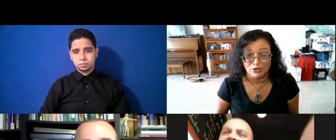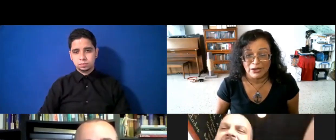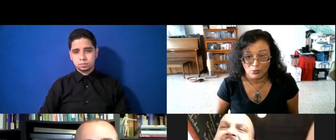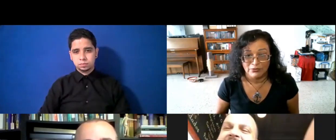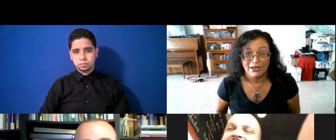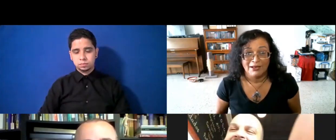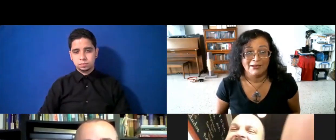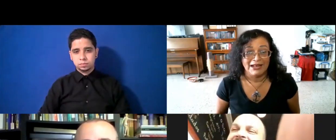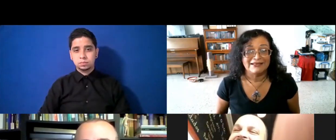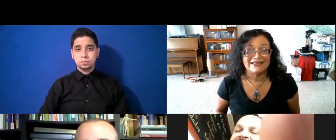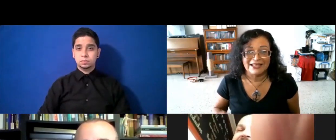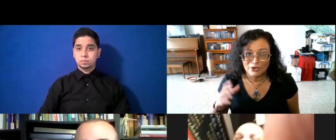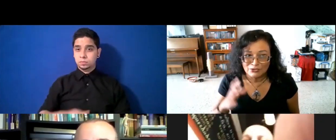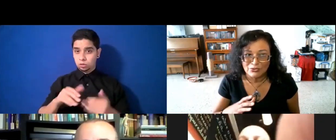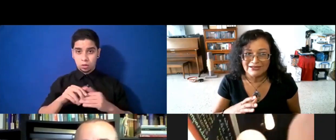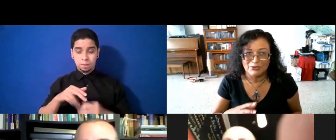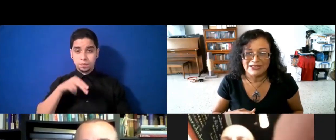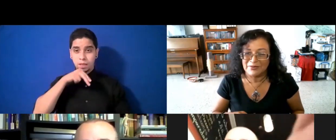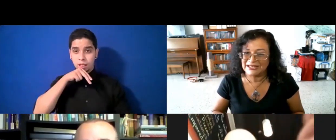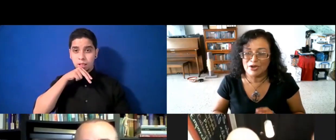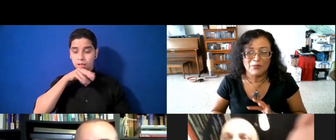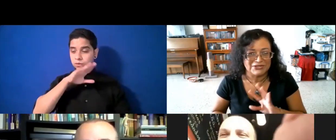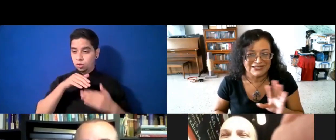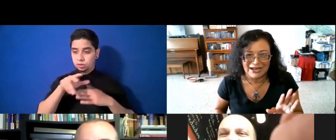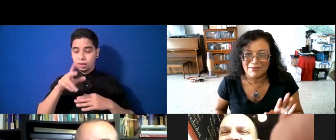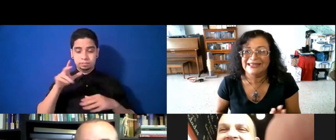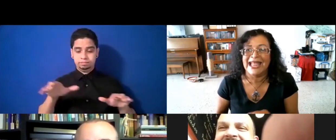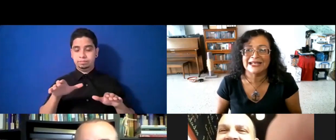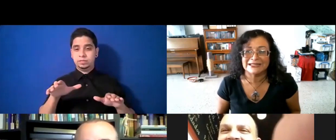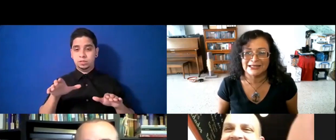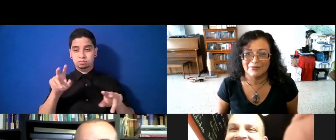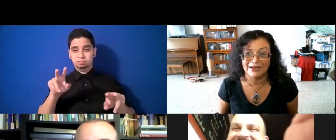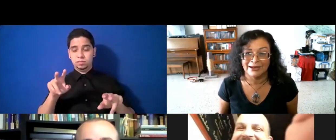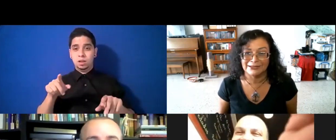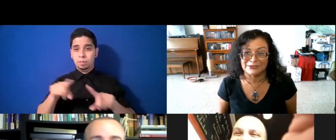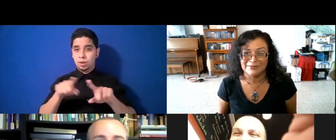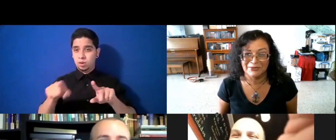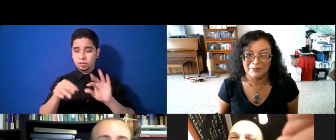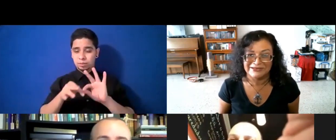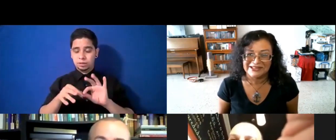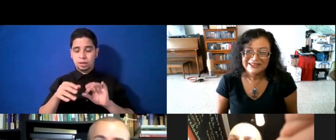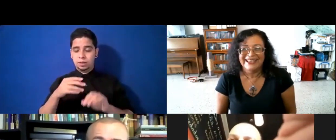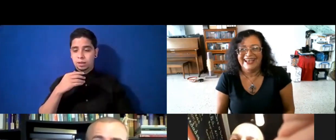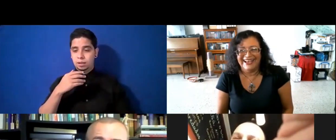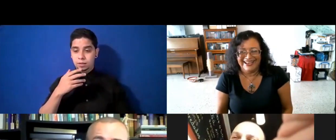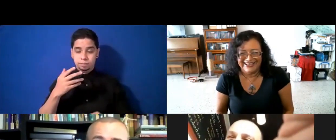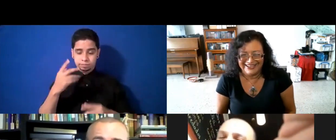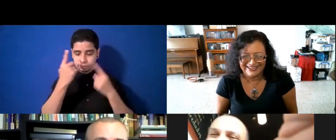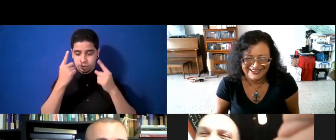W. Él está haciendo su interpretación, pero sinceramente él está también... Ay, Dios mío, la pizzería. No, una